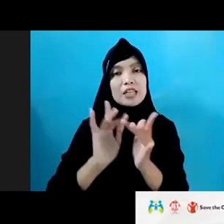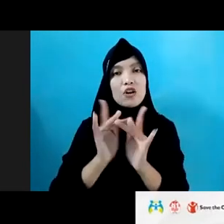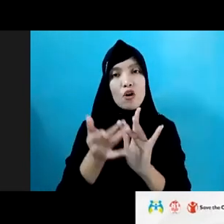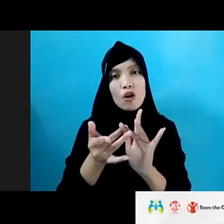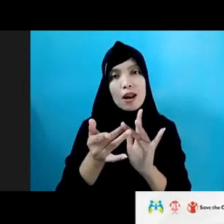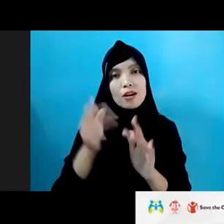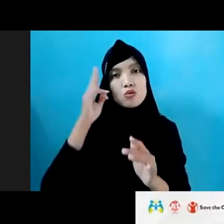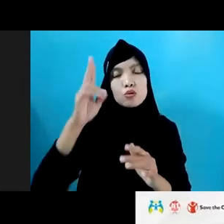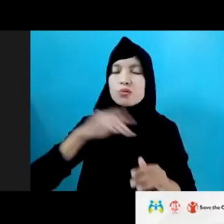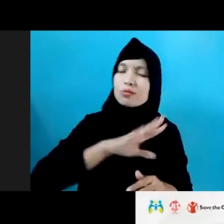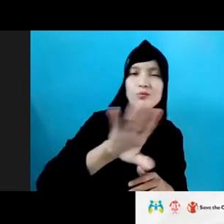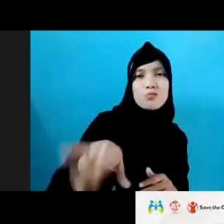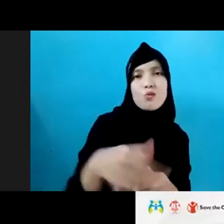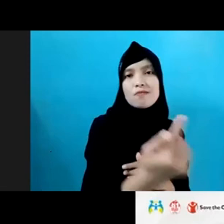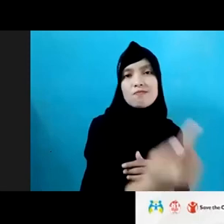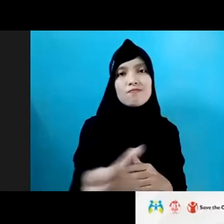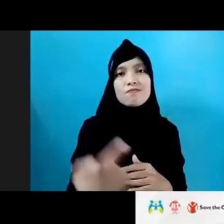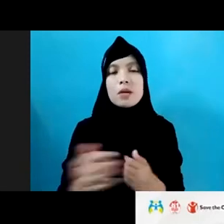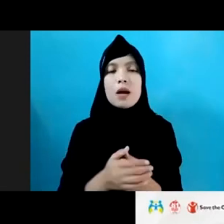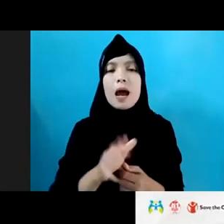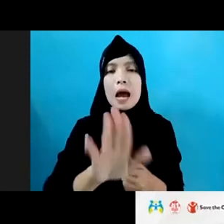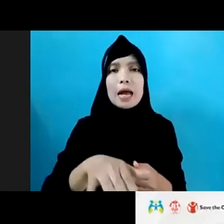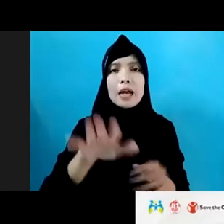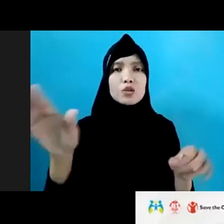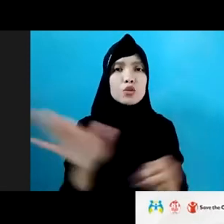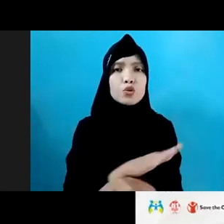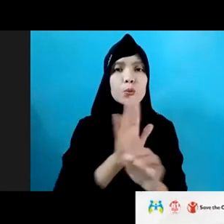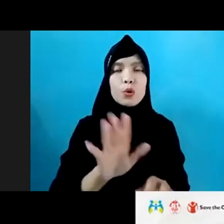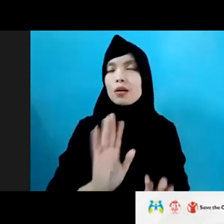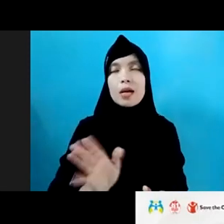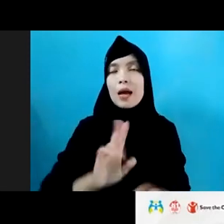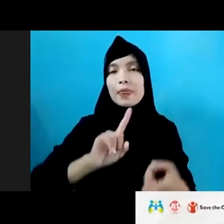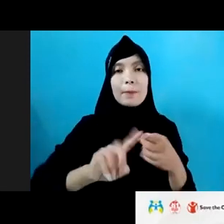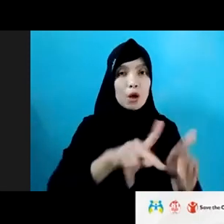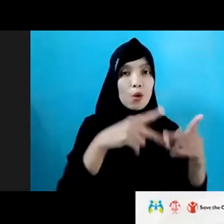semua pihak, tidak hanya anak, tetapi juga keluarga dan komunitas.